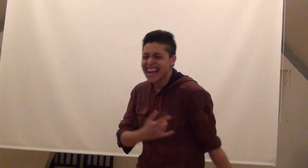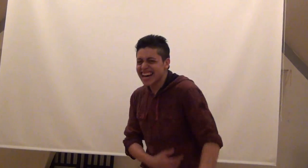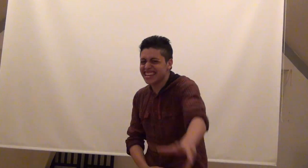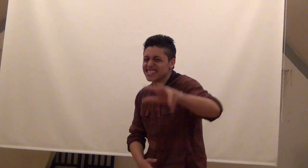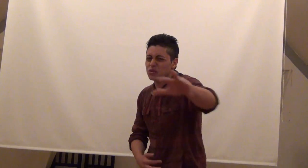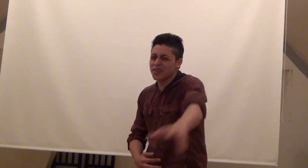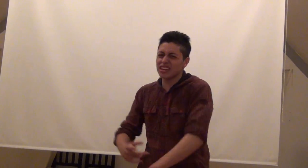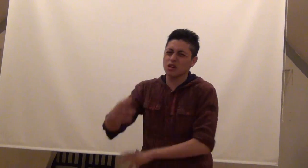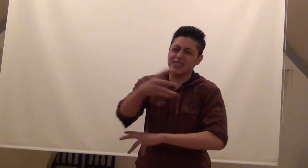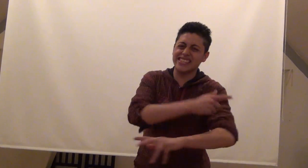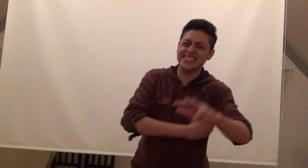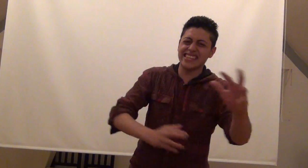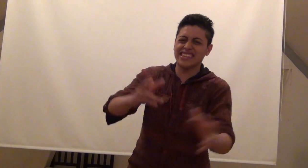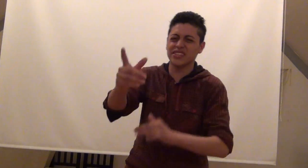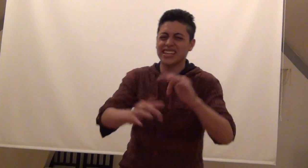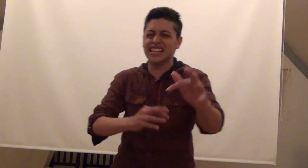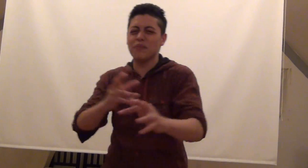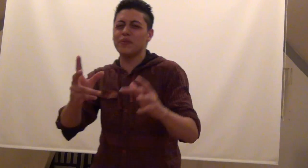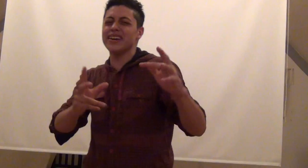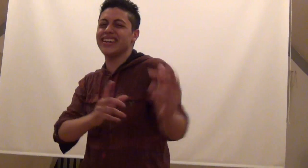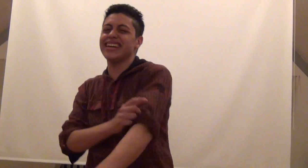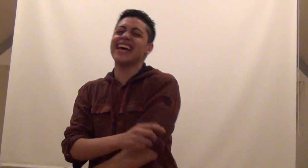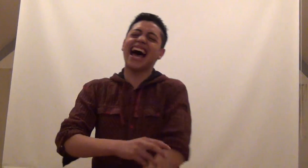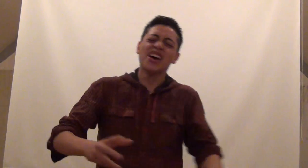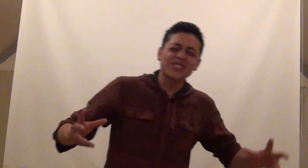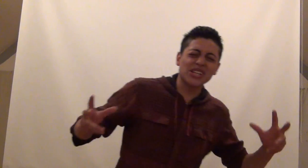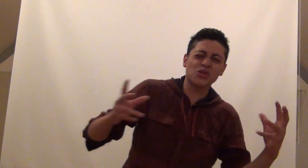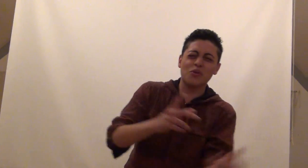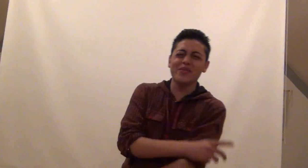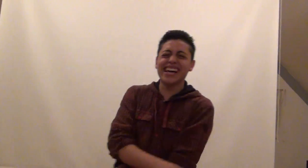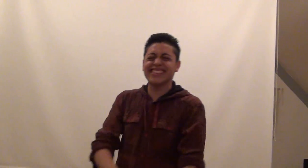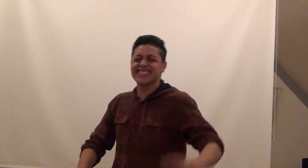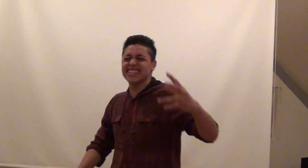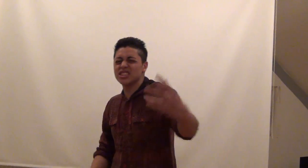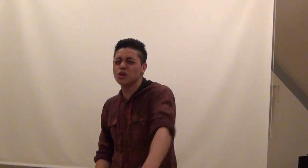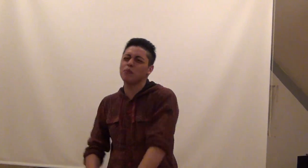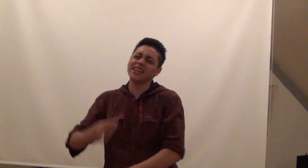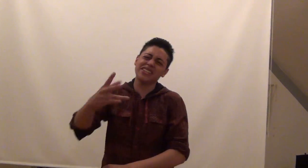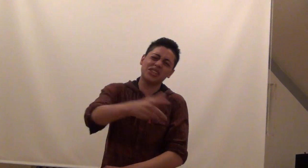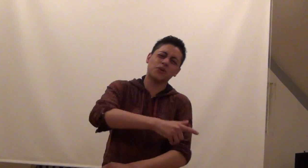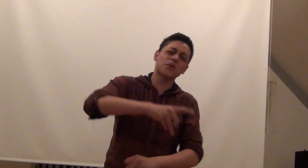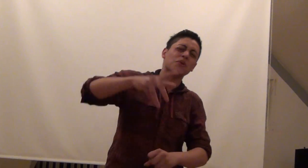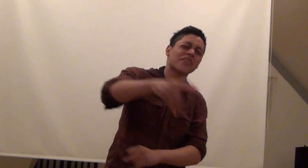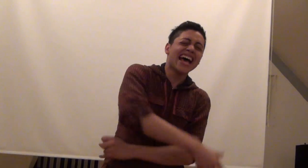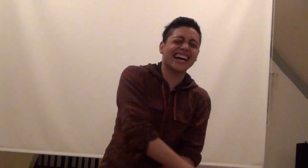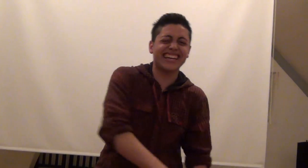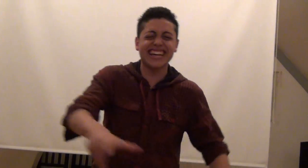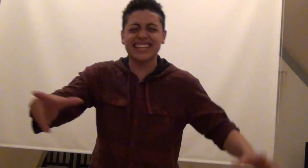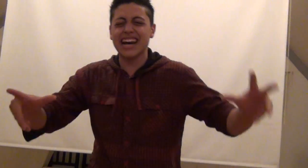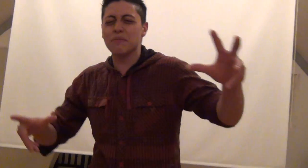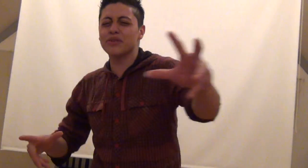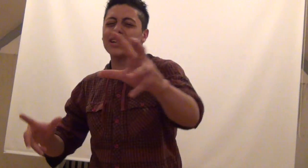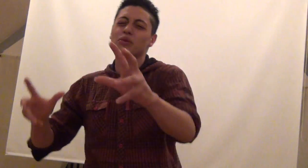Aquí se porta como así el sentido de la vida Se lo convierte en sentido de la actitud Y allá por el